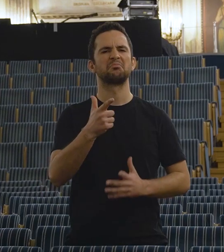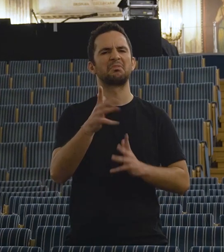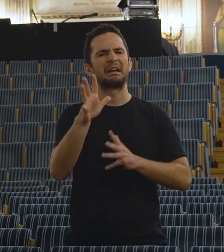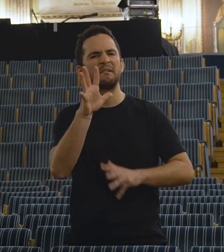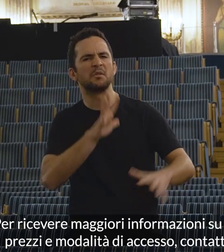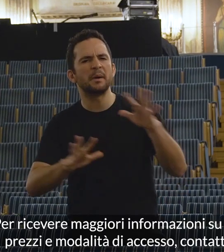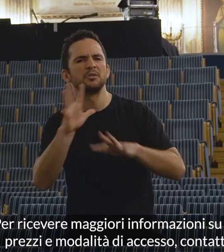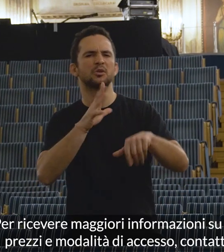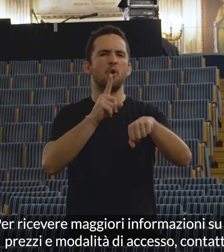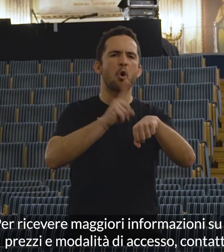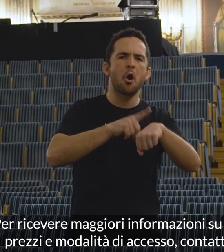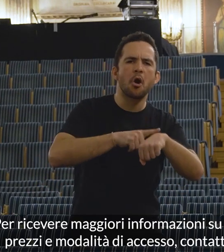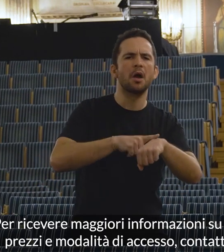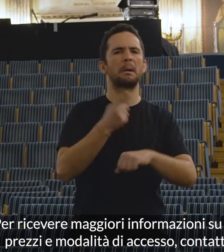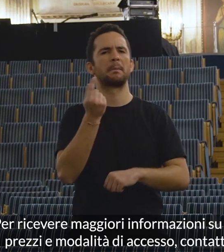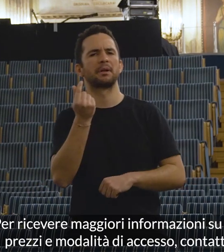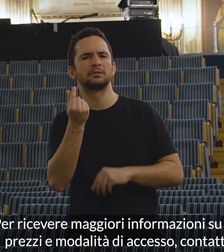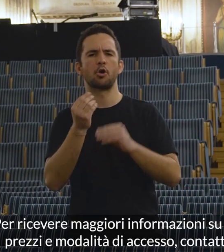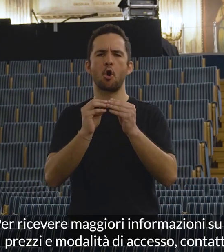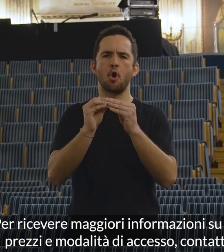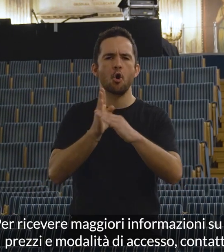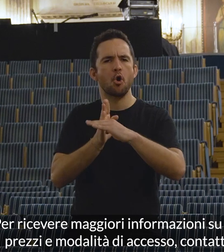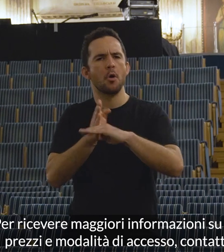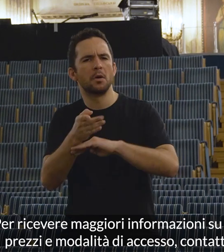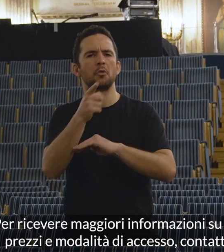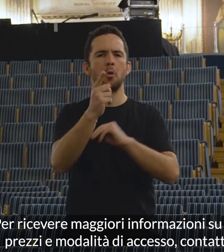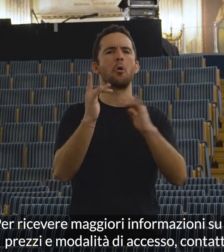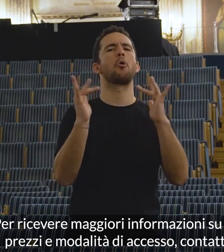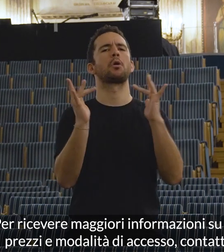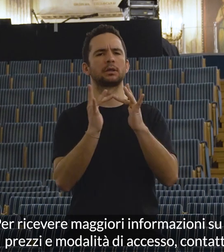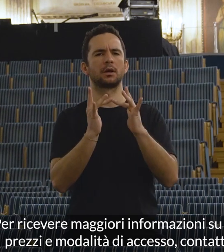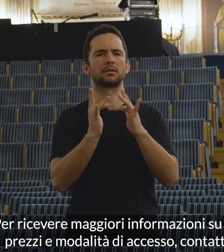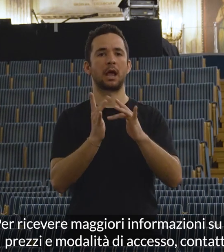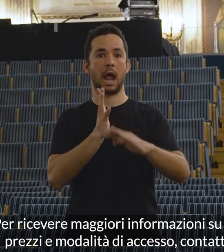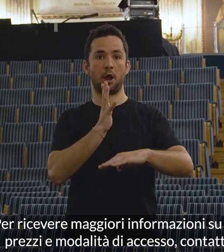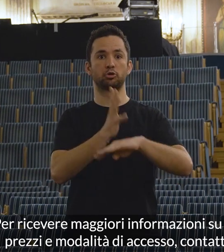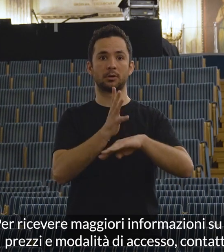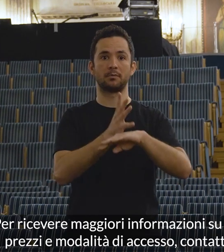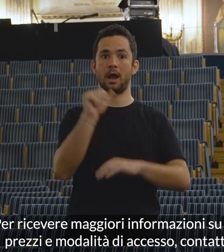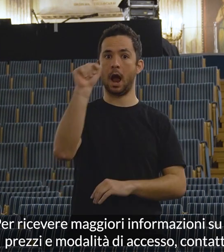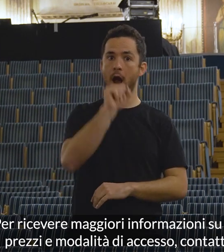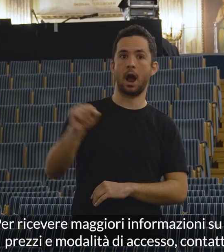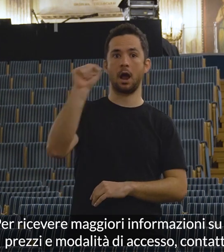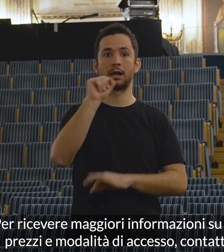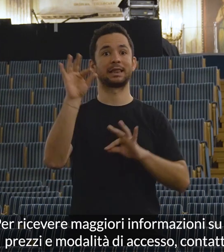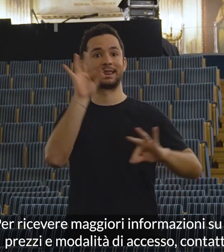Per ricevere maggiori informazioni su orari prezzi e modalità di accesso contattaci